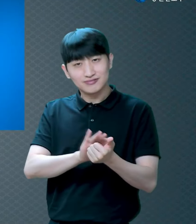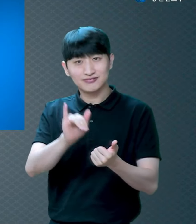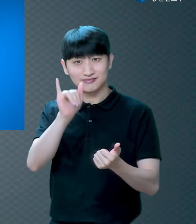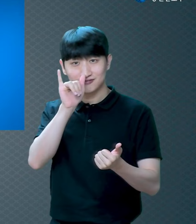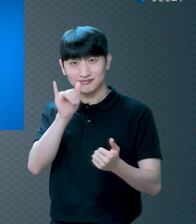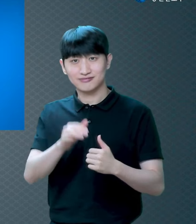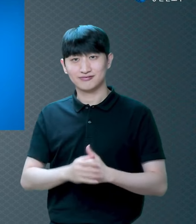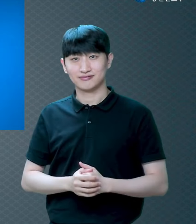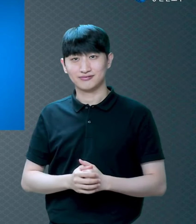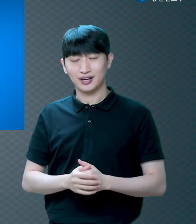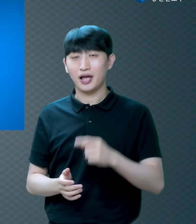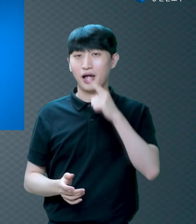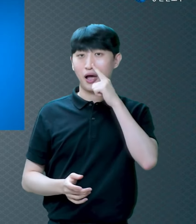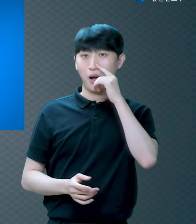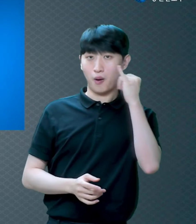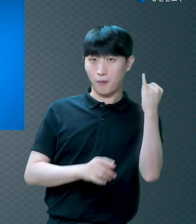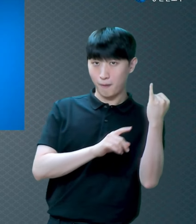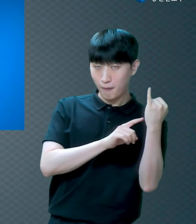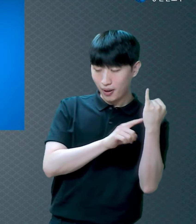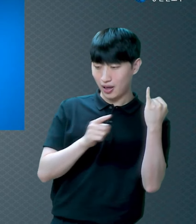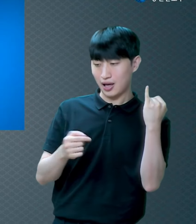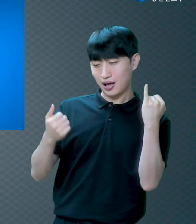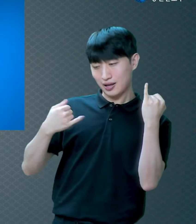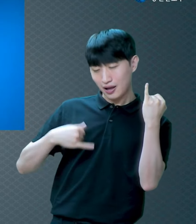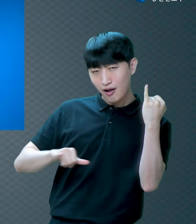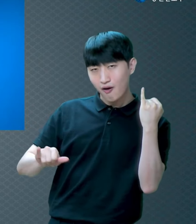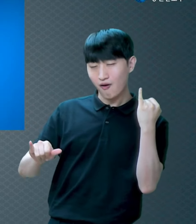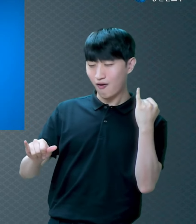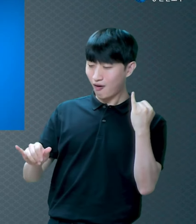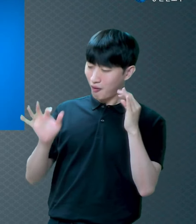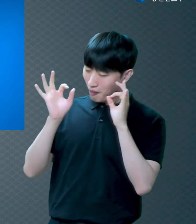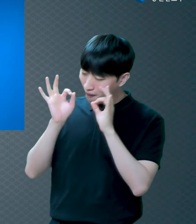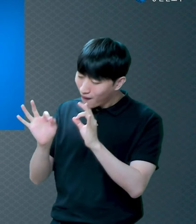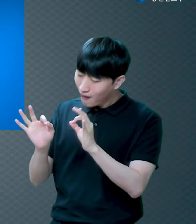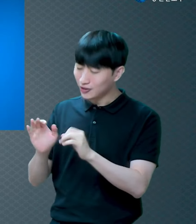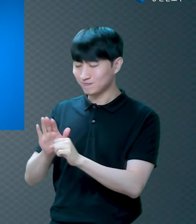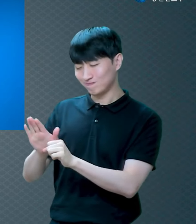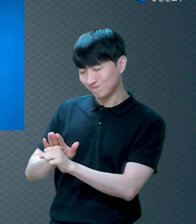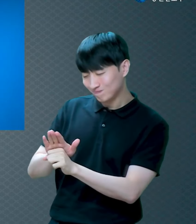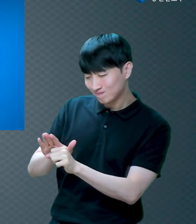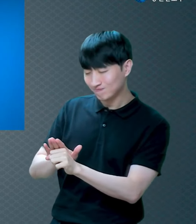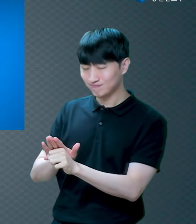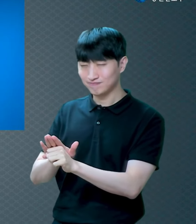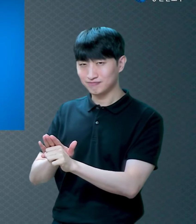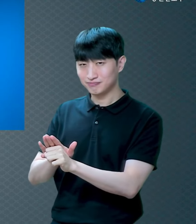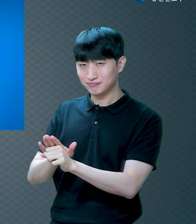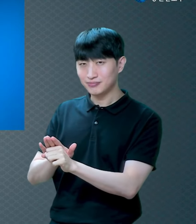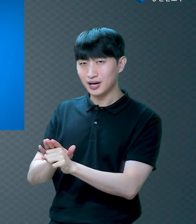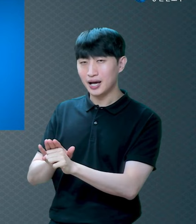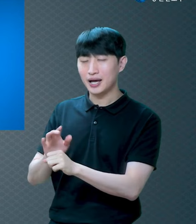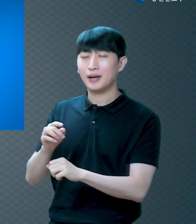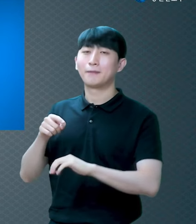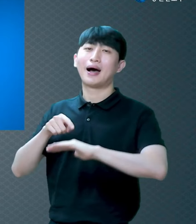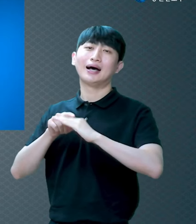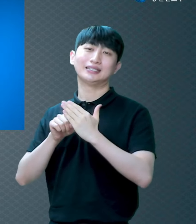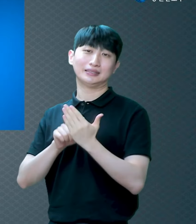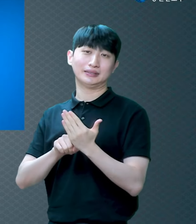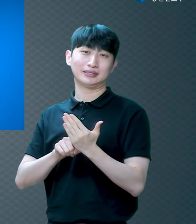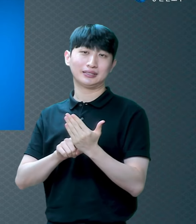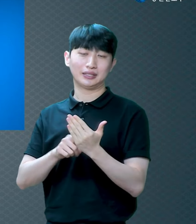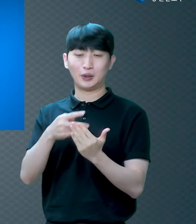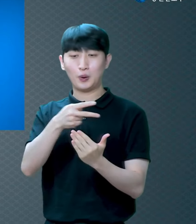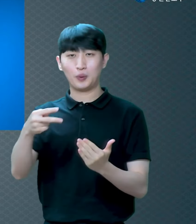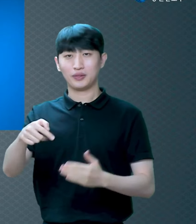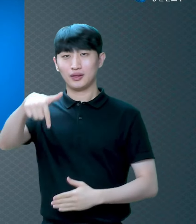그 엄마가 자식을 생각하는 그 마음 그것을 극율이라고 표현한